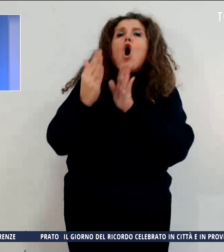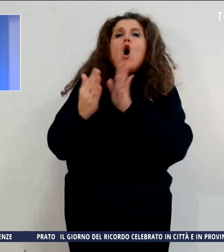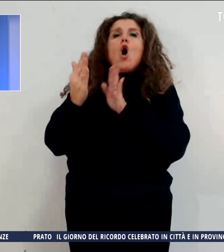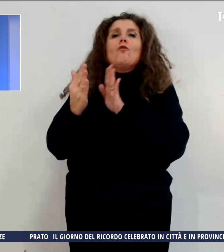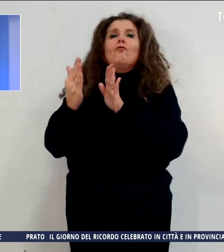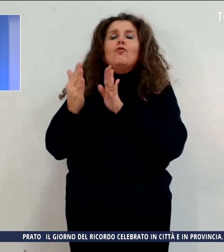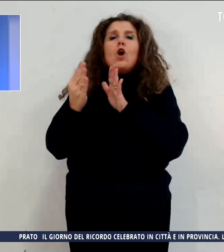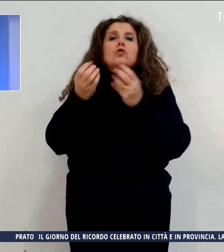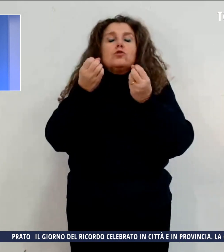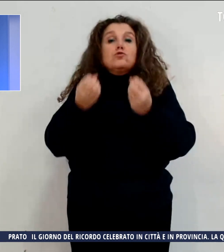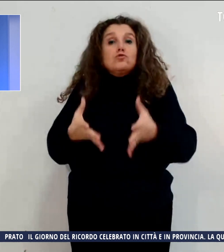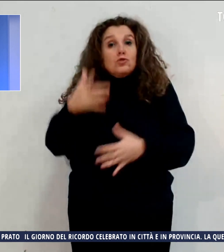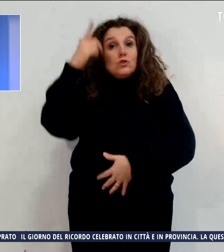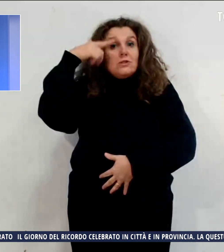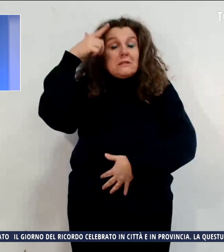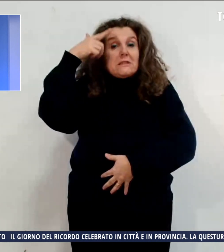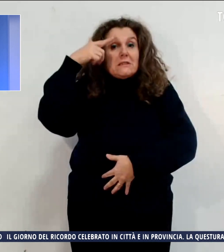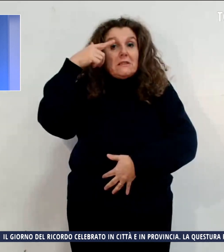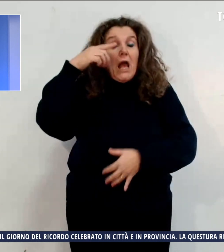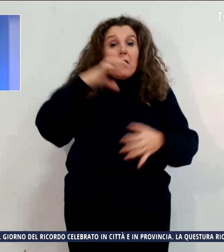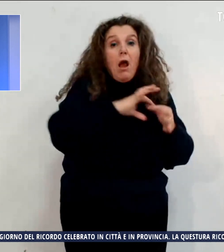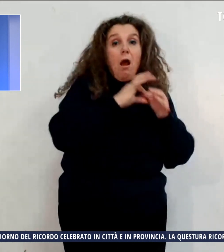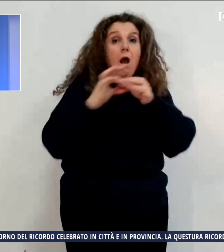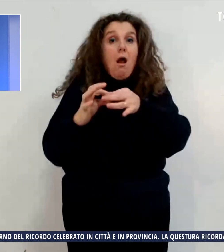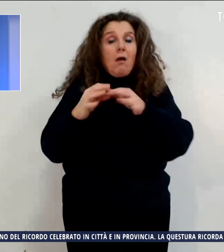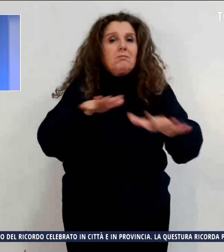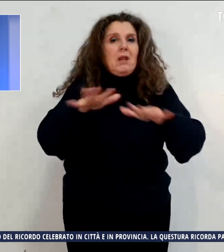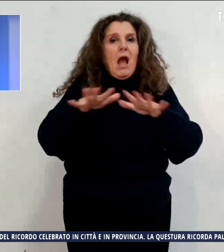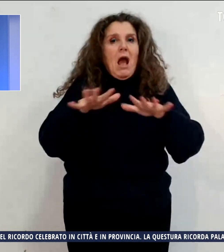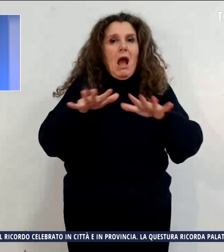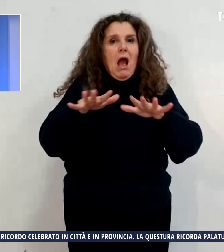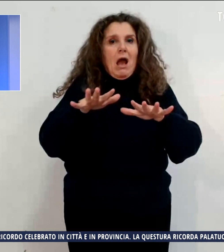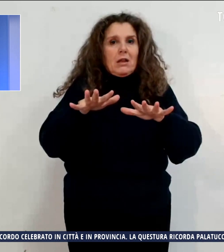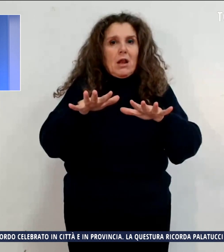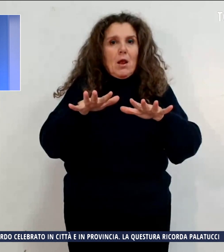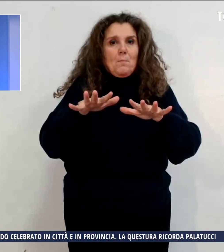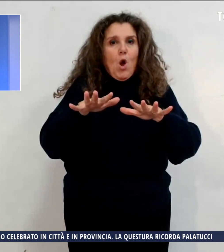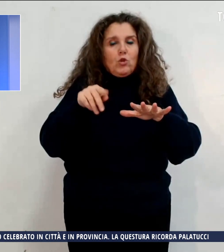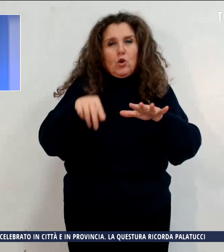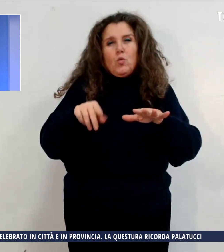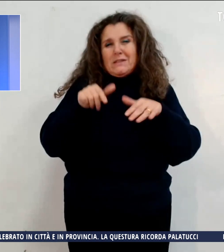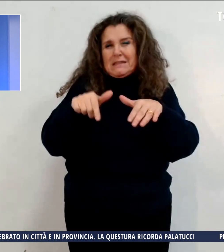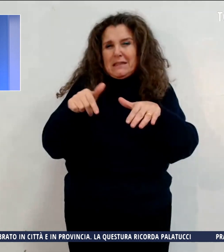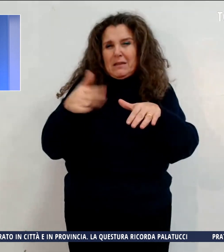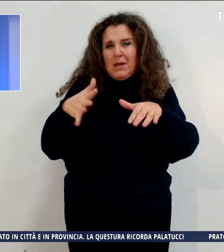a Siena a seguito del terremoto di cui ci siamo occupati in questa settimana.